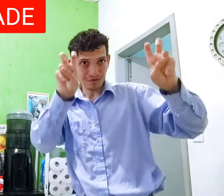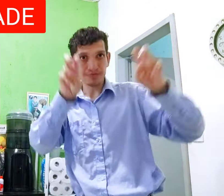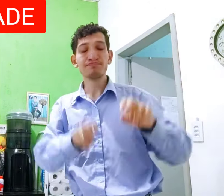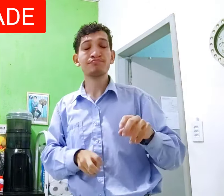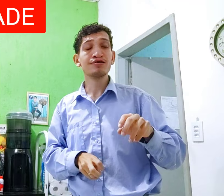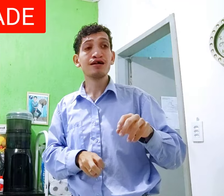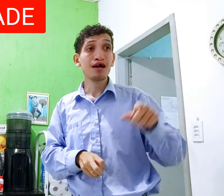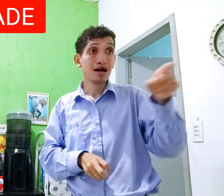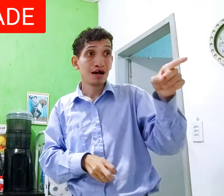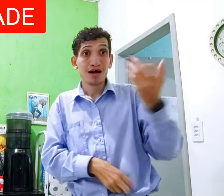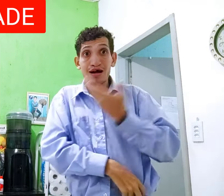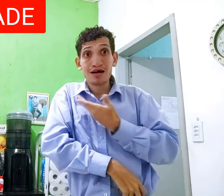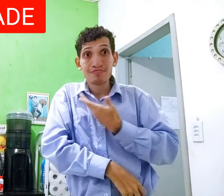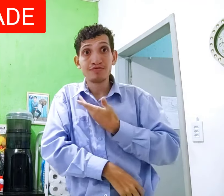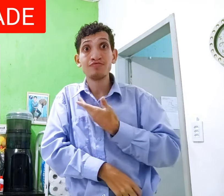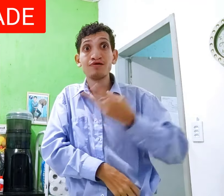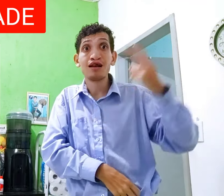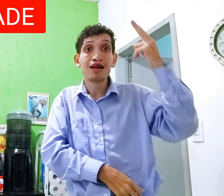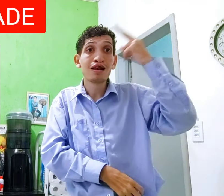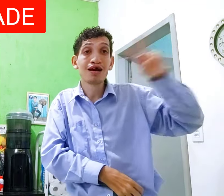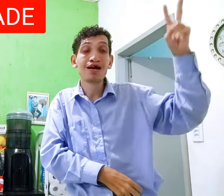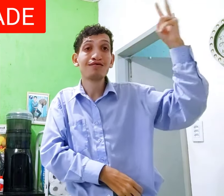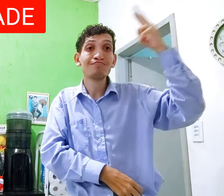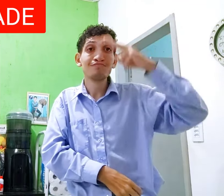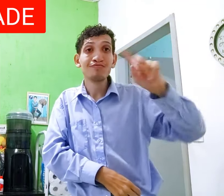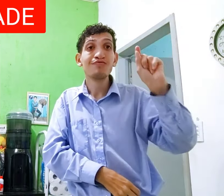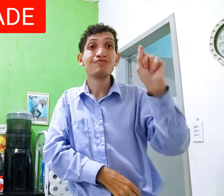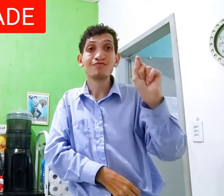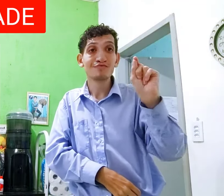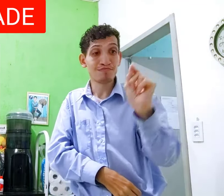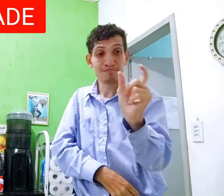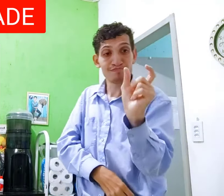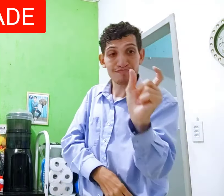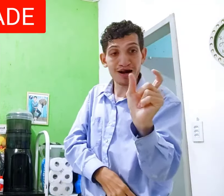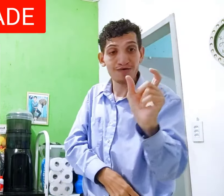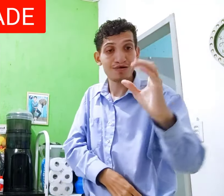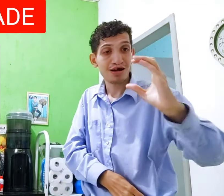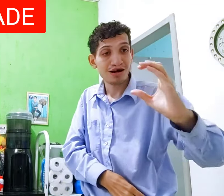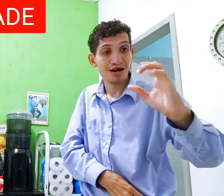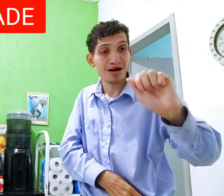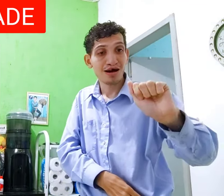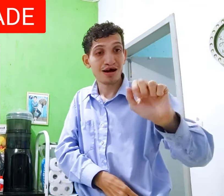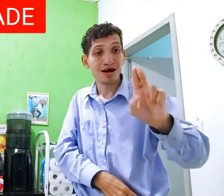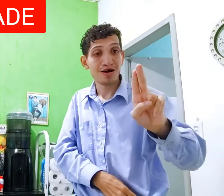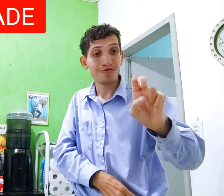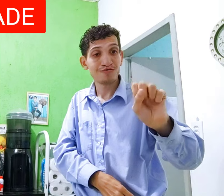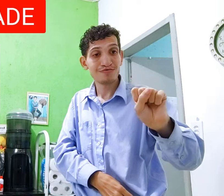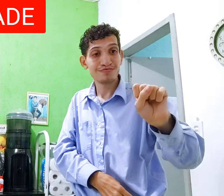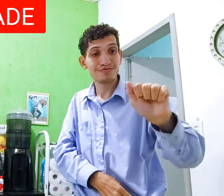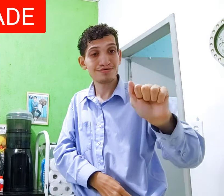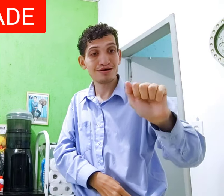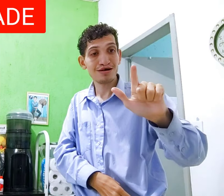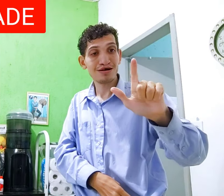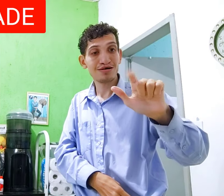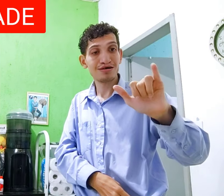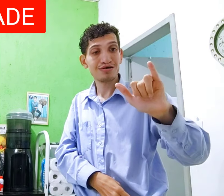traduz pra livros assim, com um motivo Aí um amigo lembrou o quê? Que a palavra AUSA